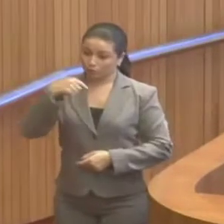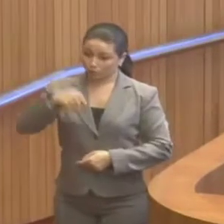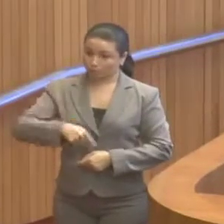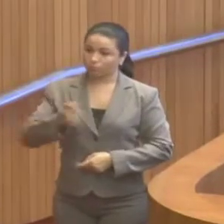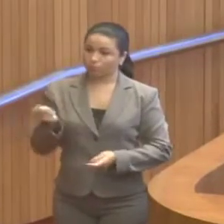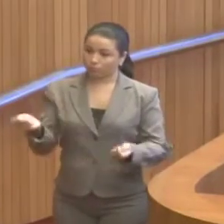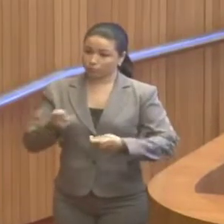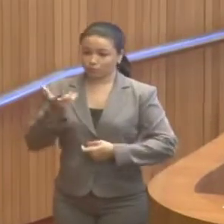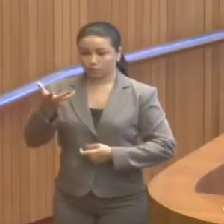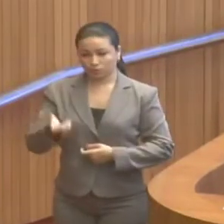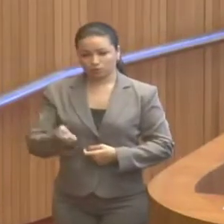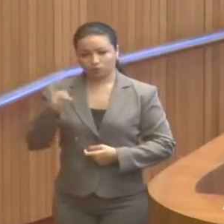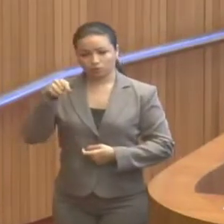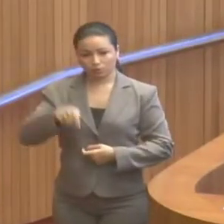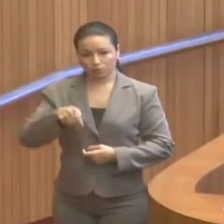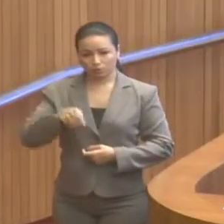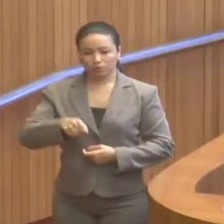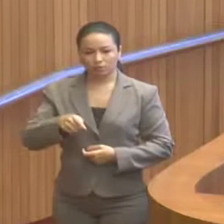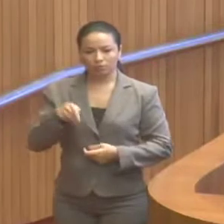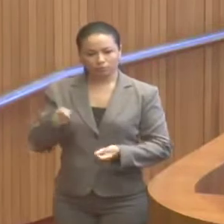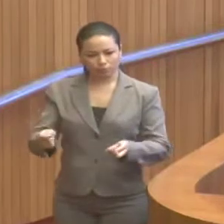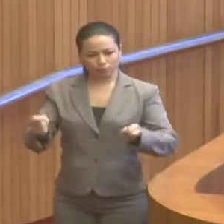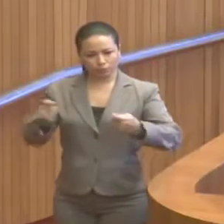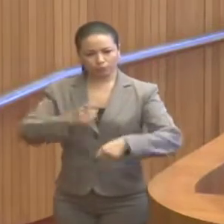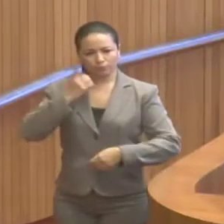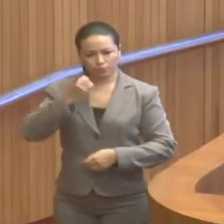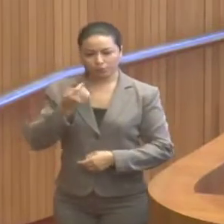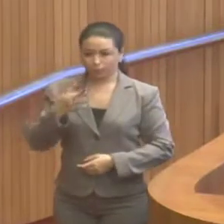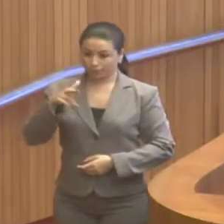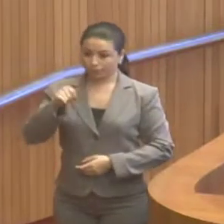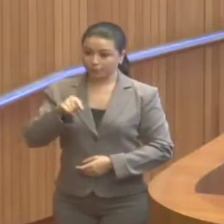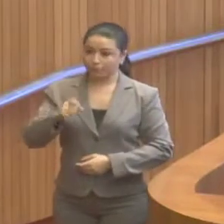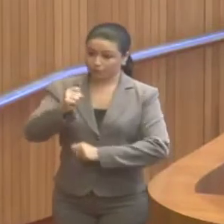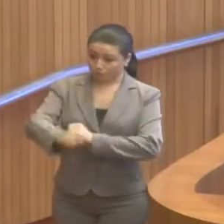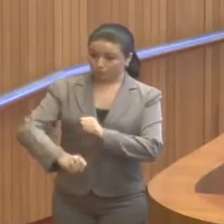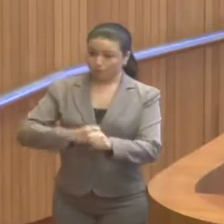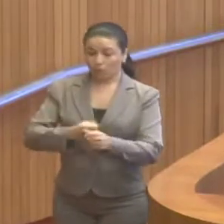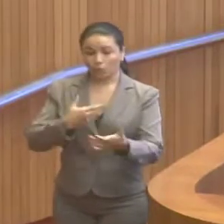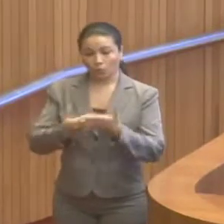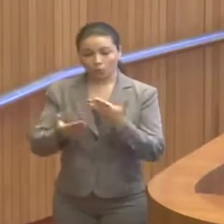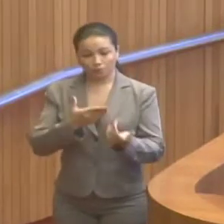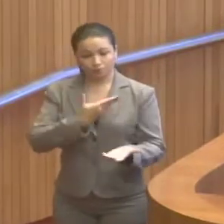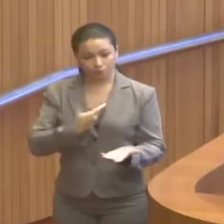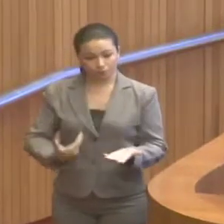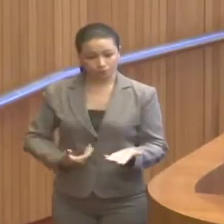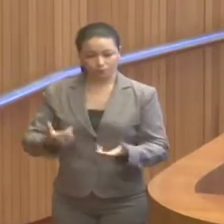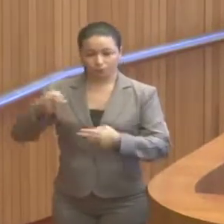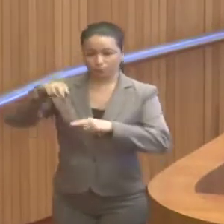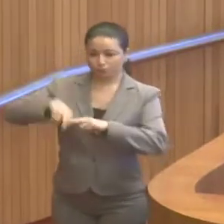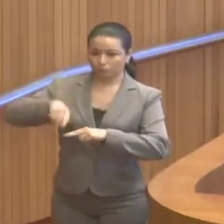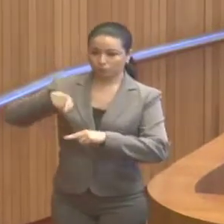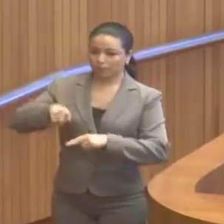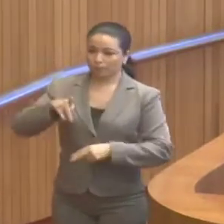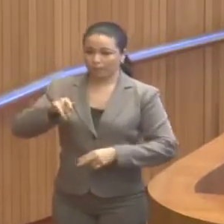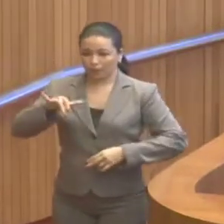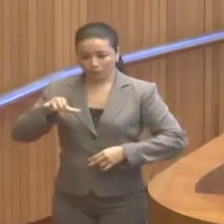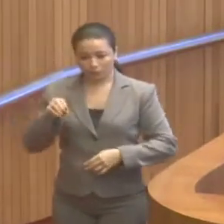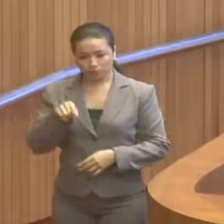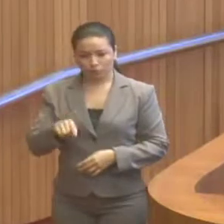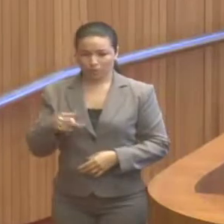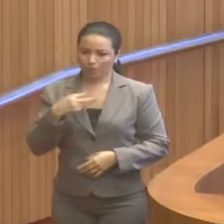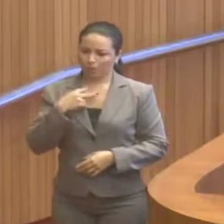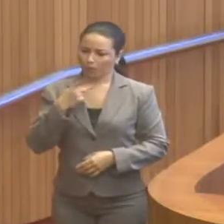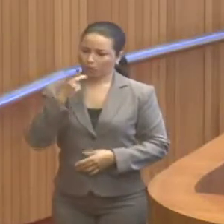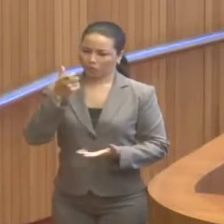orçamento e, consequentemente, deputado da Graça Paz, no ano que vem, qualquer que seja o governo que esteja sentado lá nos palácios, ele não